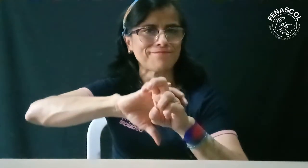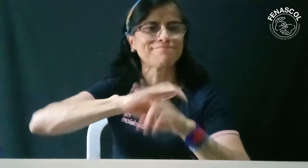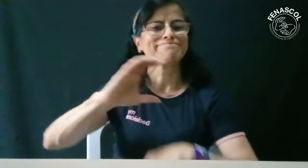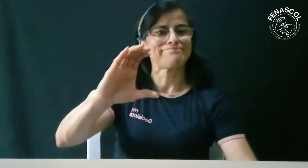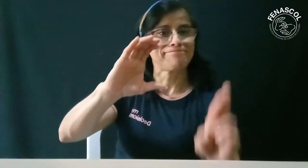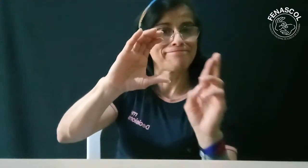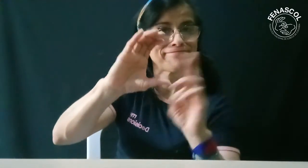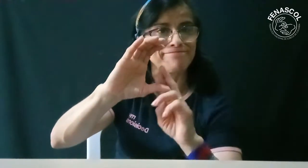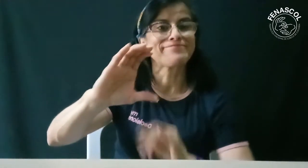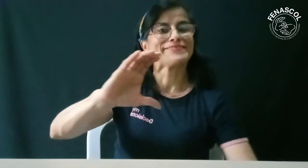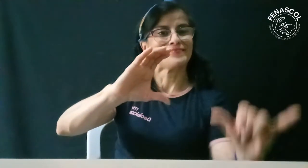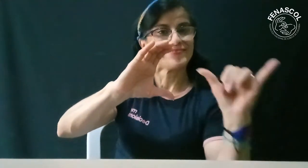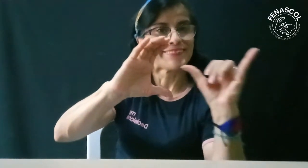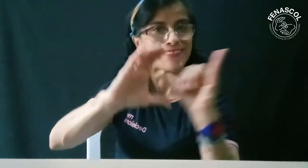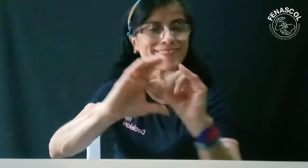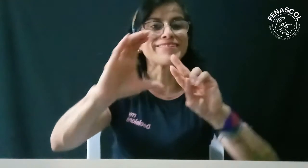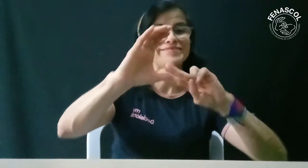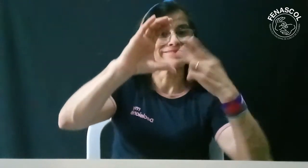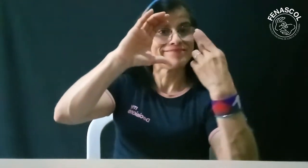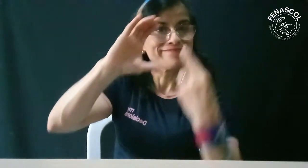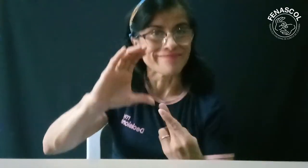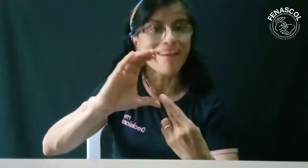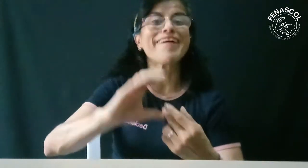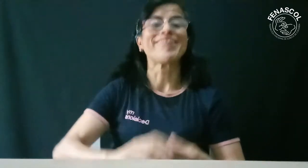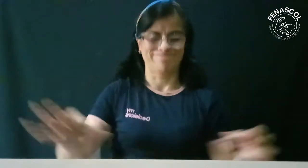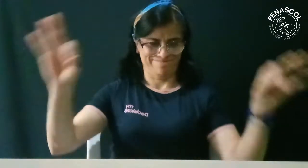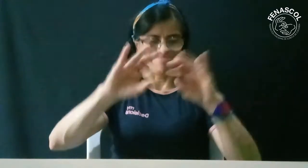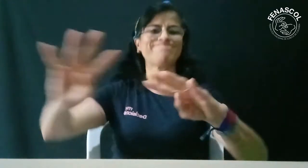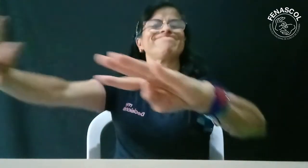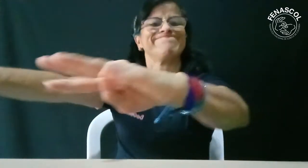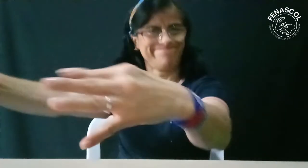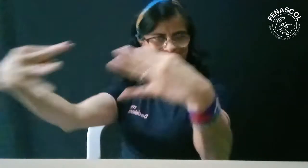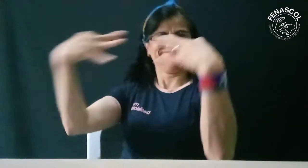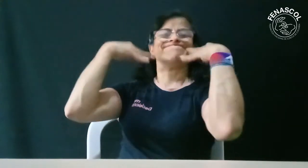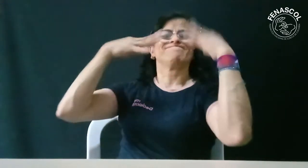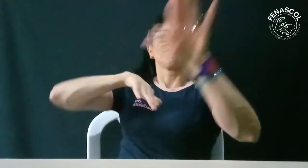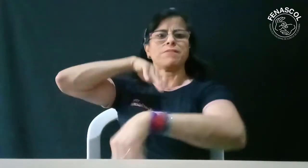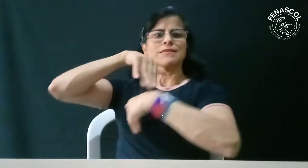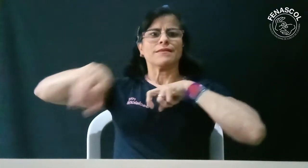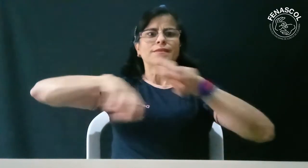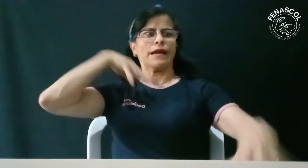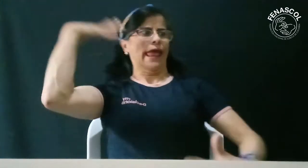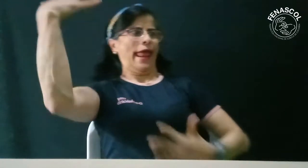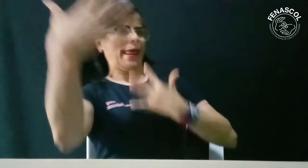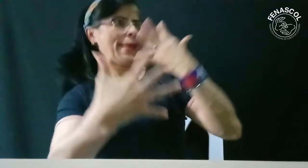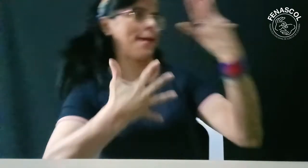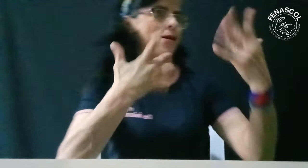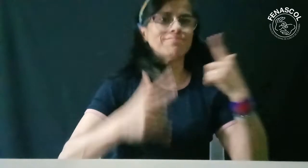comunicación, Caracol, RCN, City TV, Canal 1, para que hagan el cubrimiento y se haga